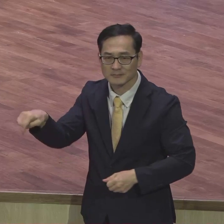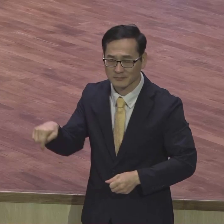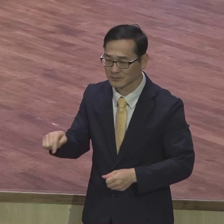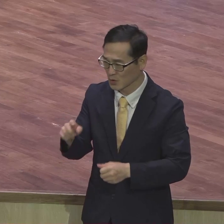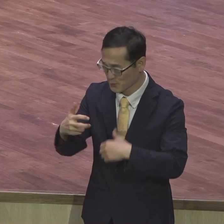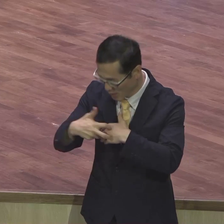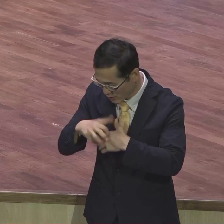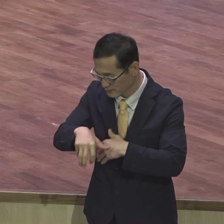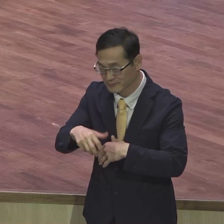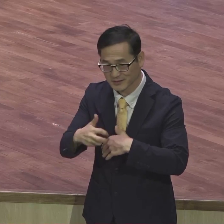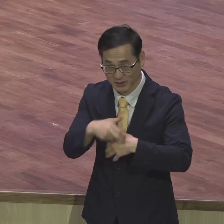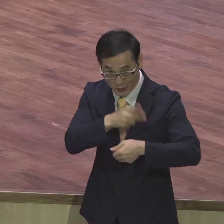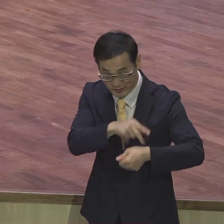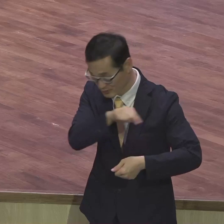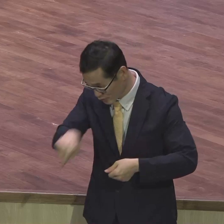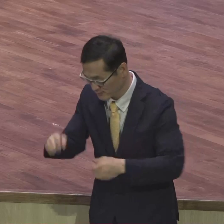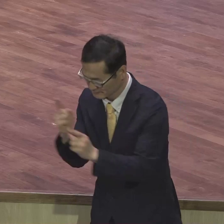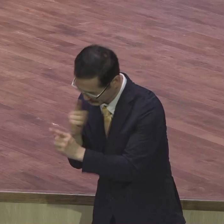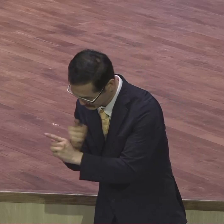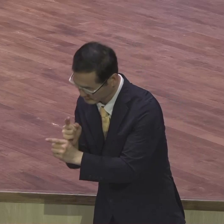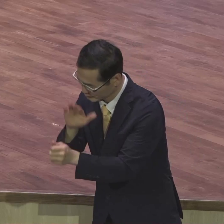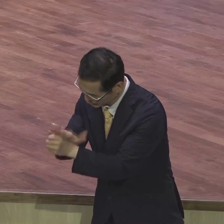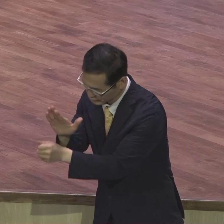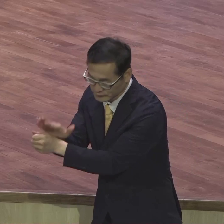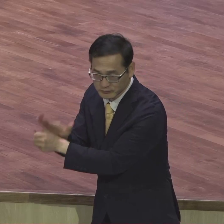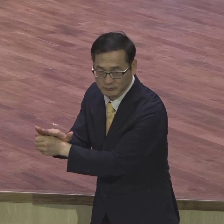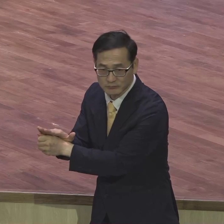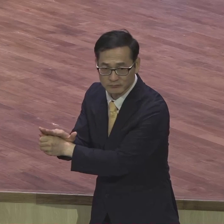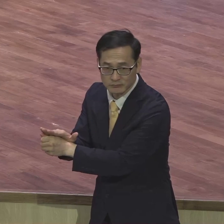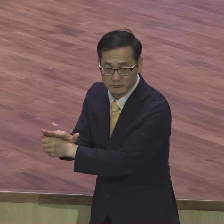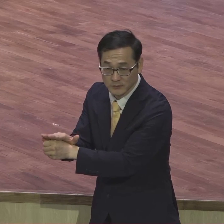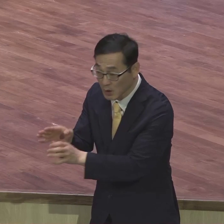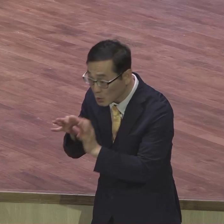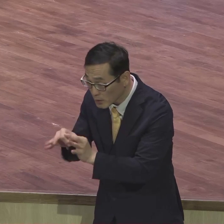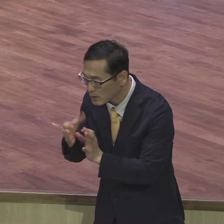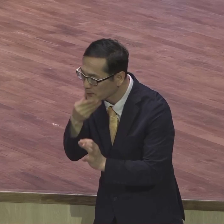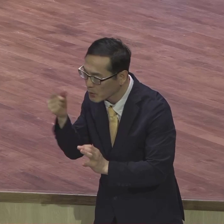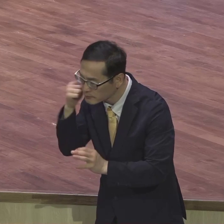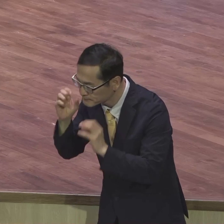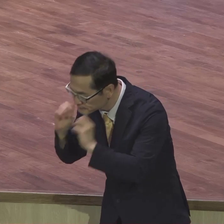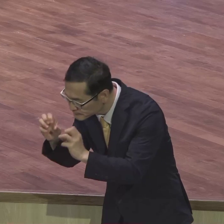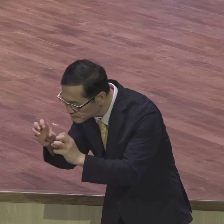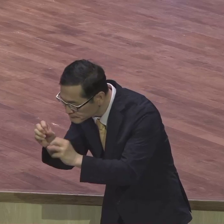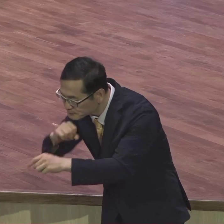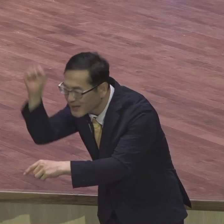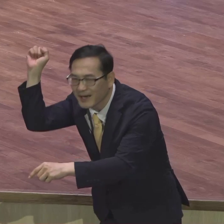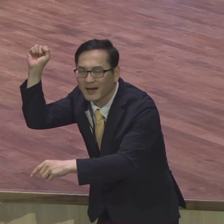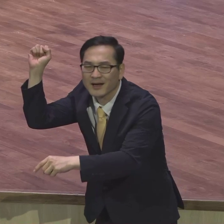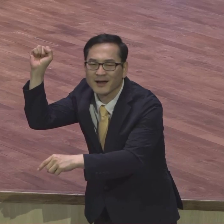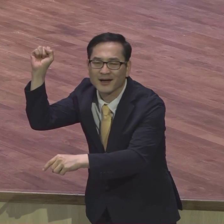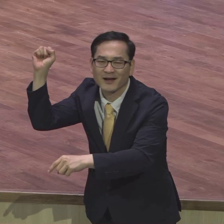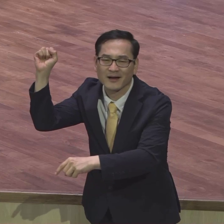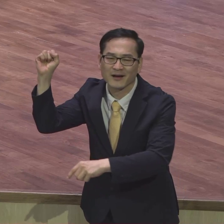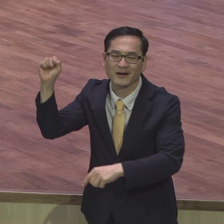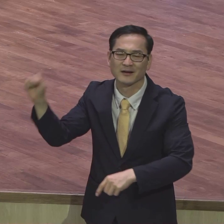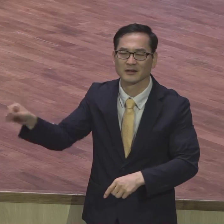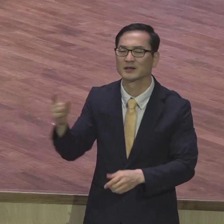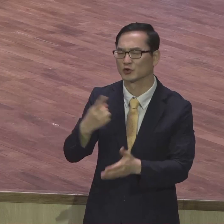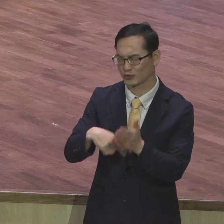그분들을 통해서 복음이 전파되도록 그래서 우리 김동길 케냐 성취사님도 와 계시는데 케냐에도